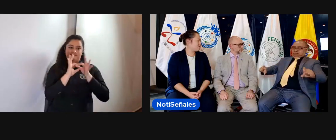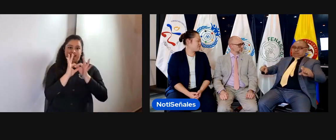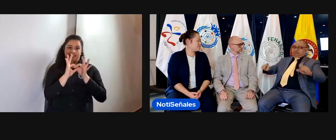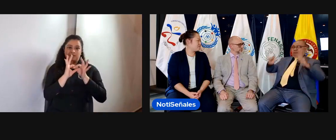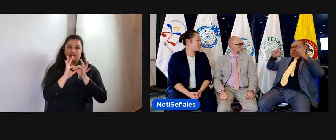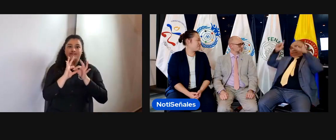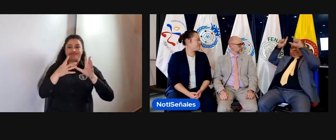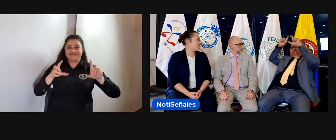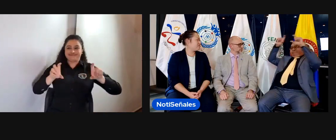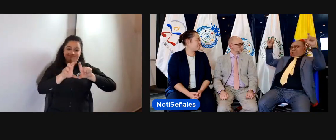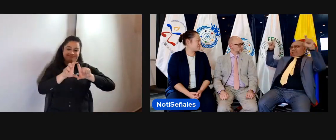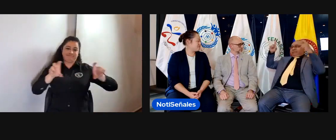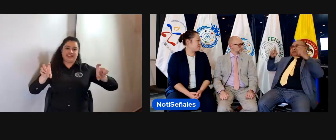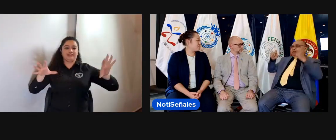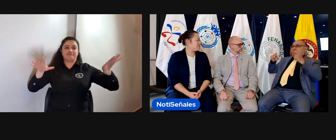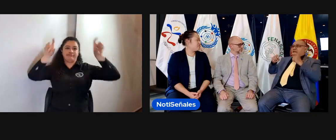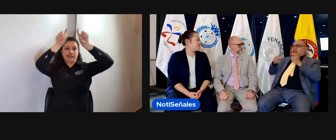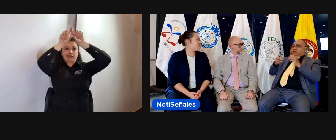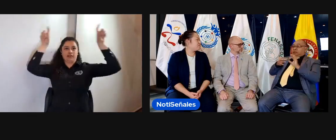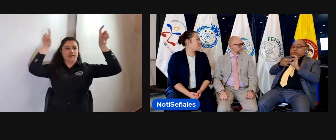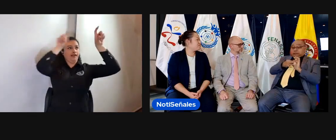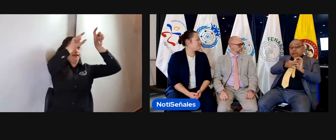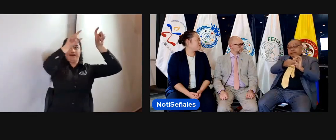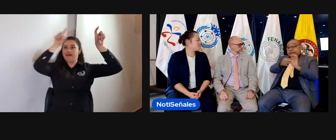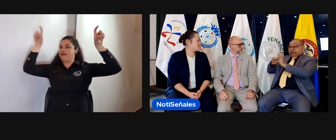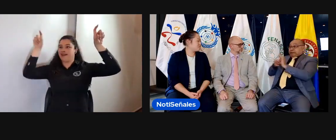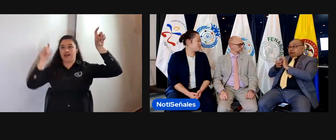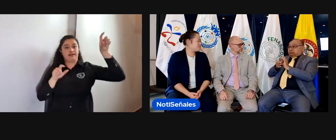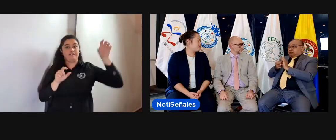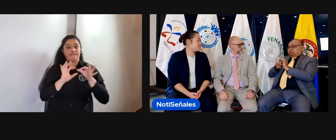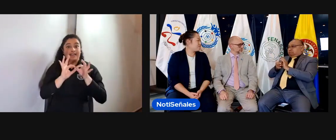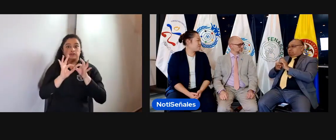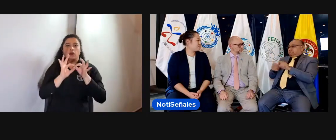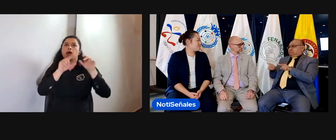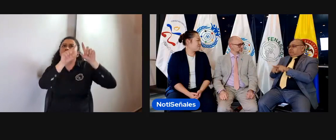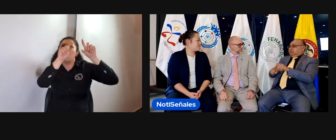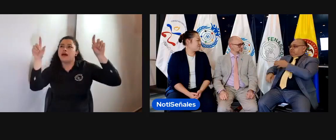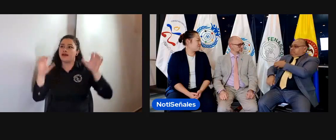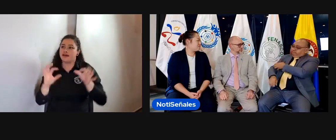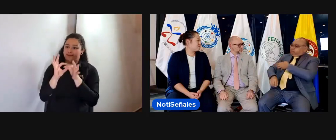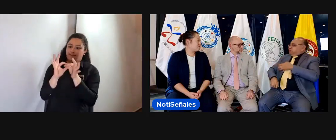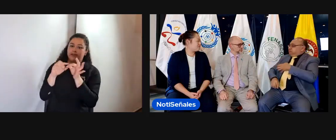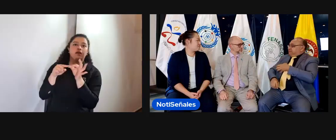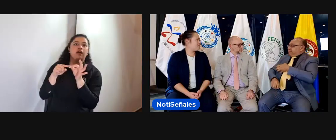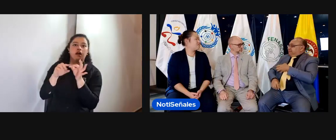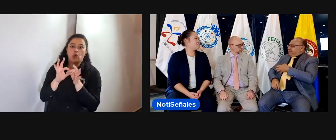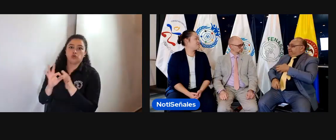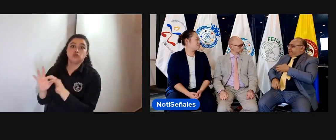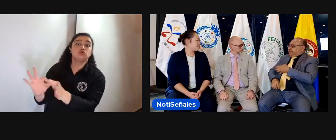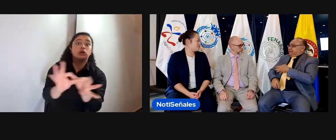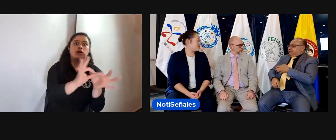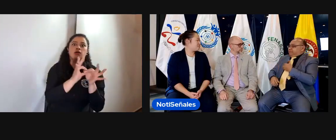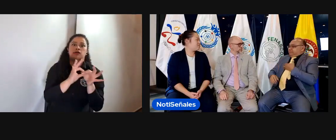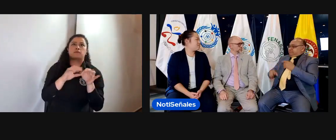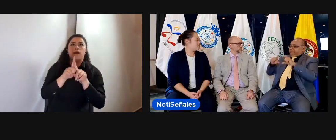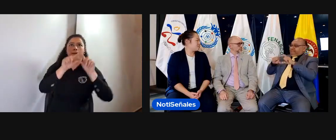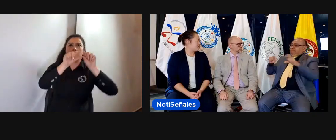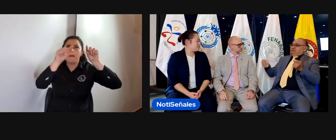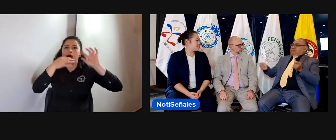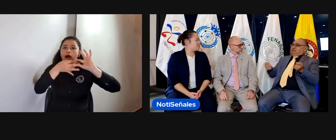Nuestro lema, nuestro lema como federación dice es, la unión es nuestra fortaleza. Ese